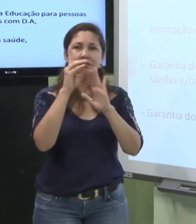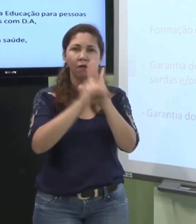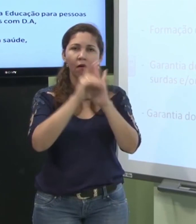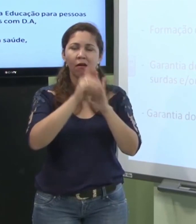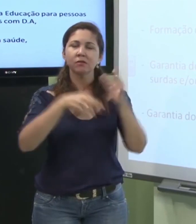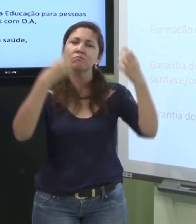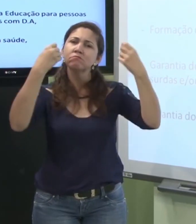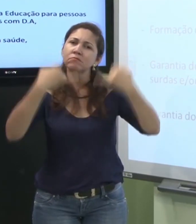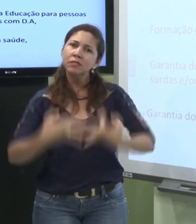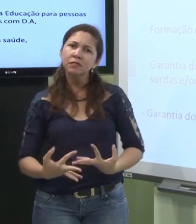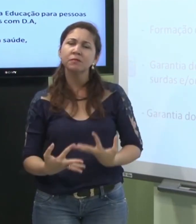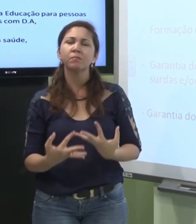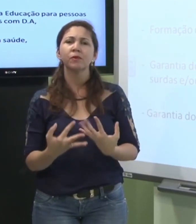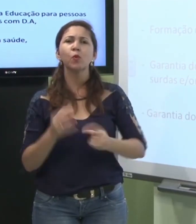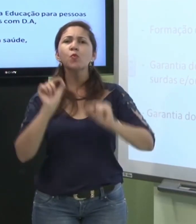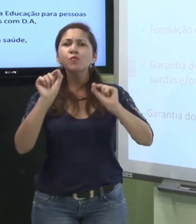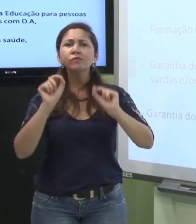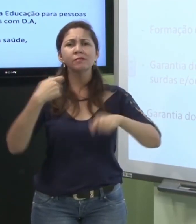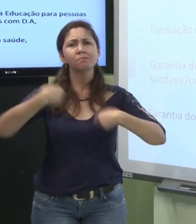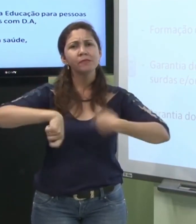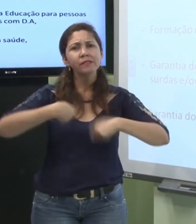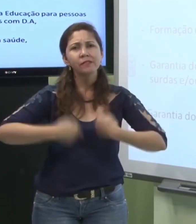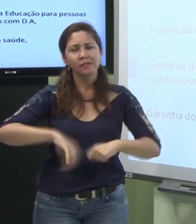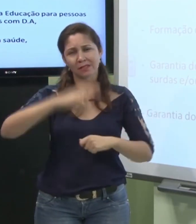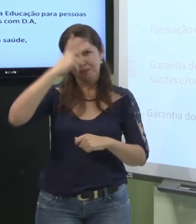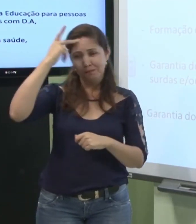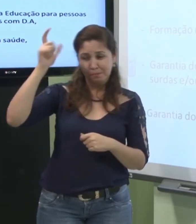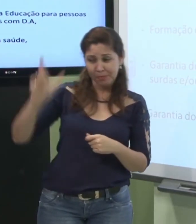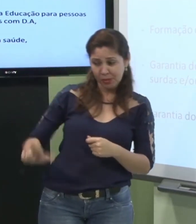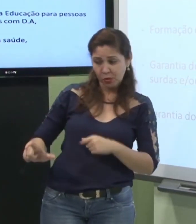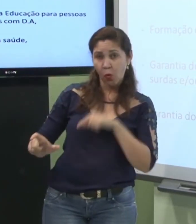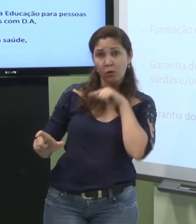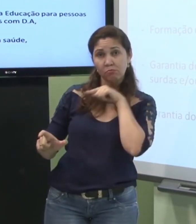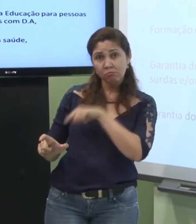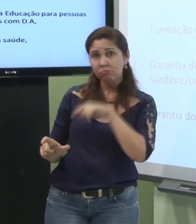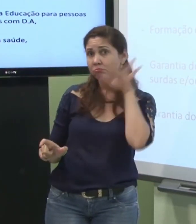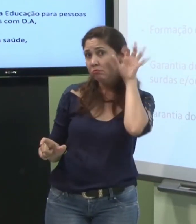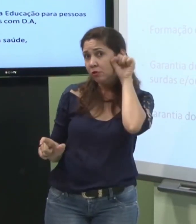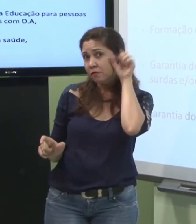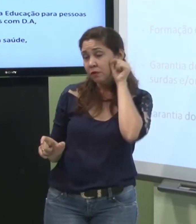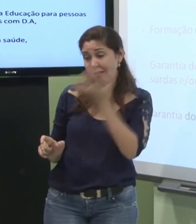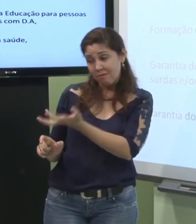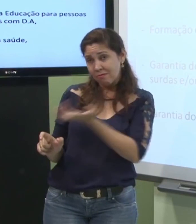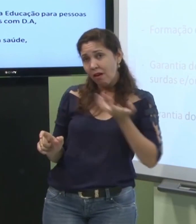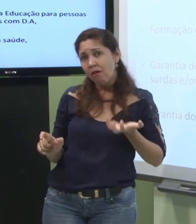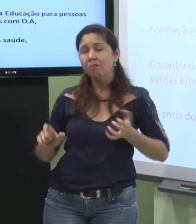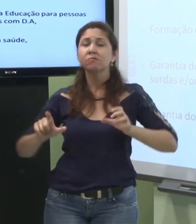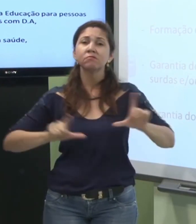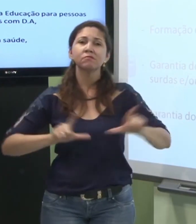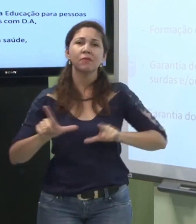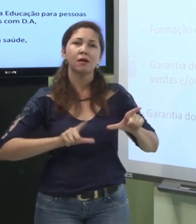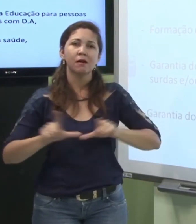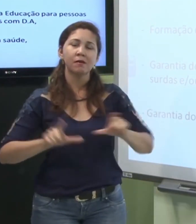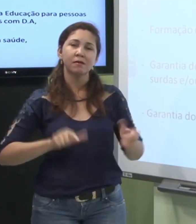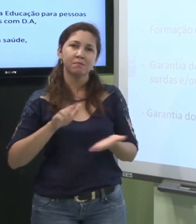então tem um decreto que ele fala sobre o ouvinte que quer trabalhar como intérprete